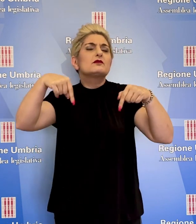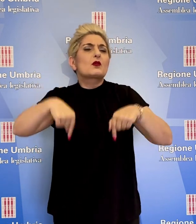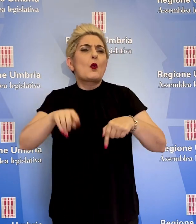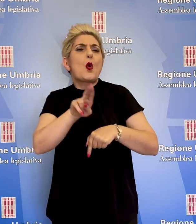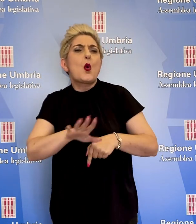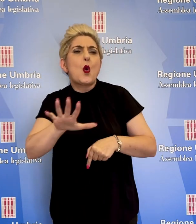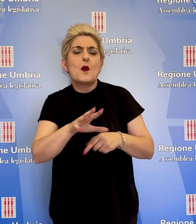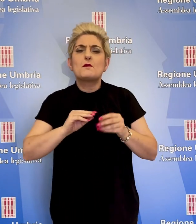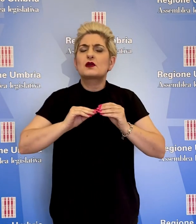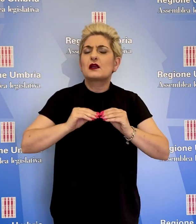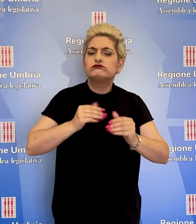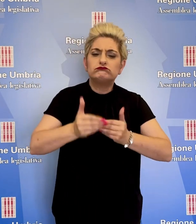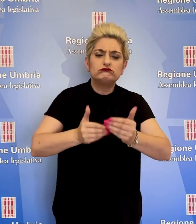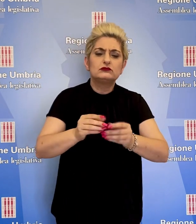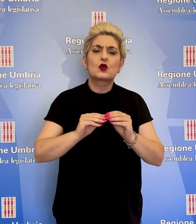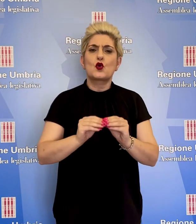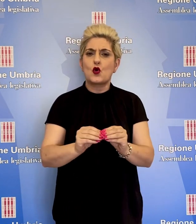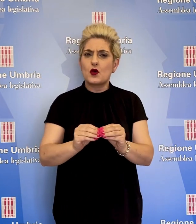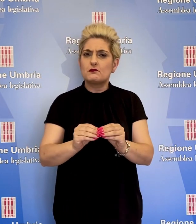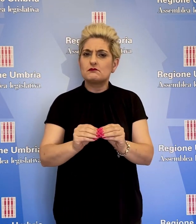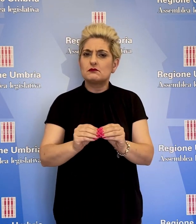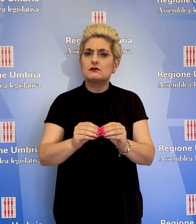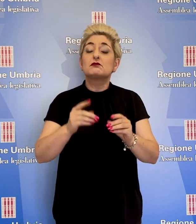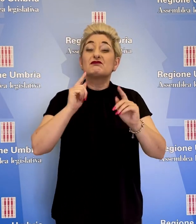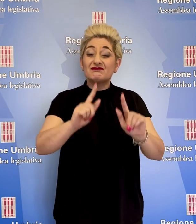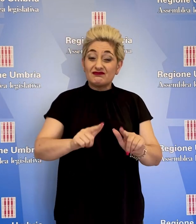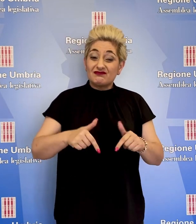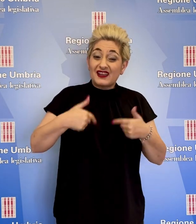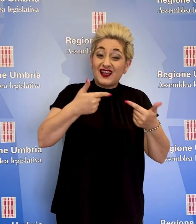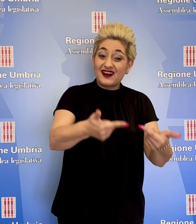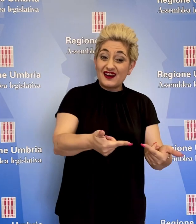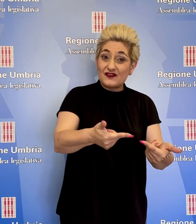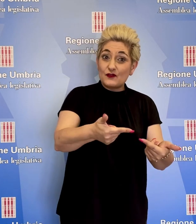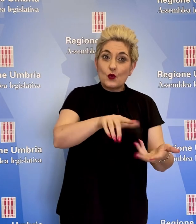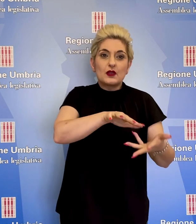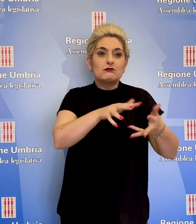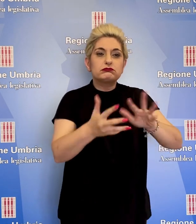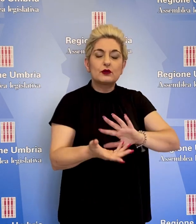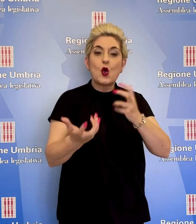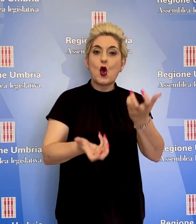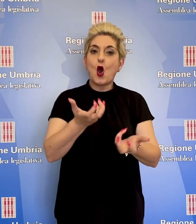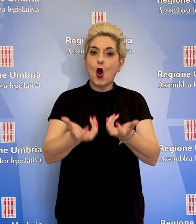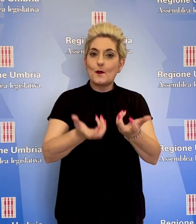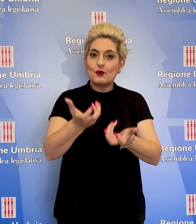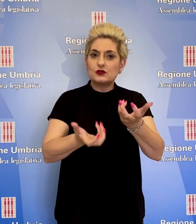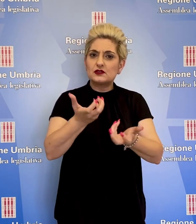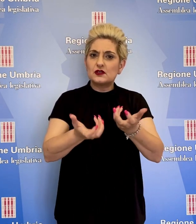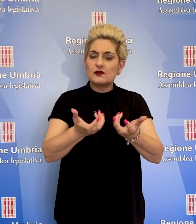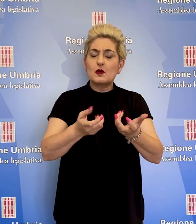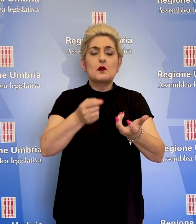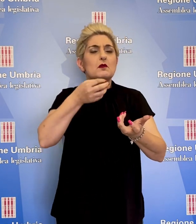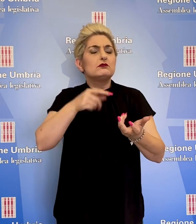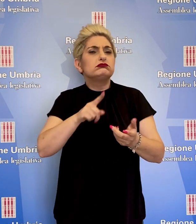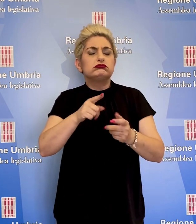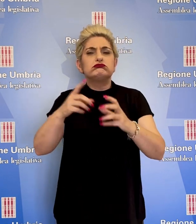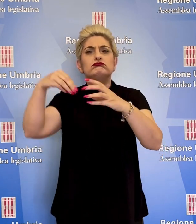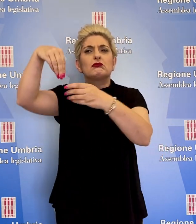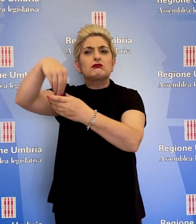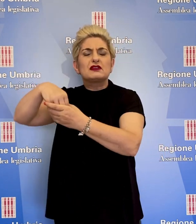sull'Umbria e sulla conseguente possibilità che il combustibile da rifiuti possa essere bruciato in cementifici e